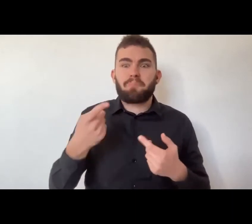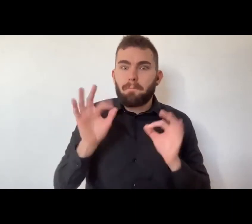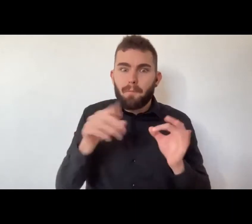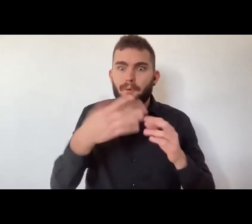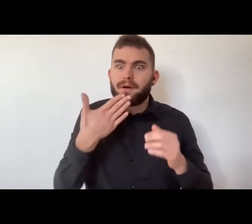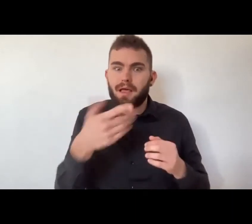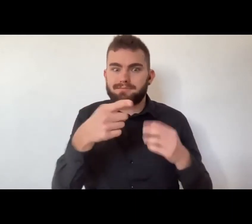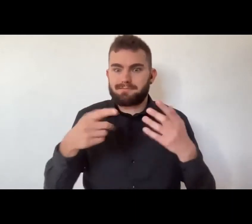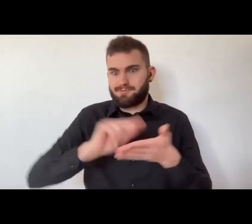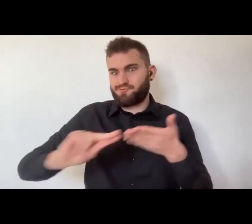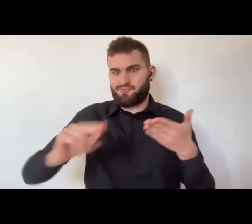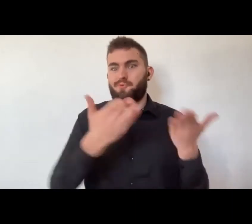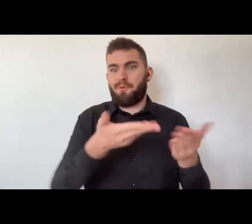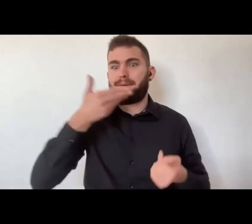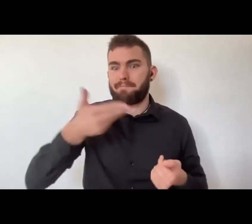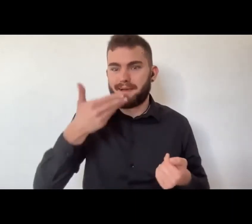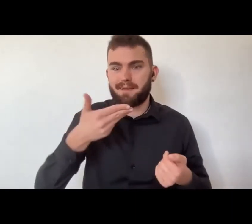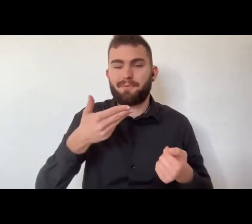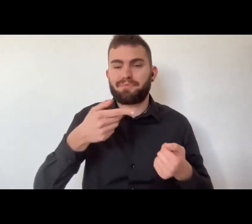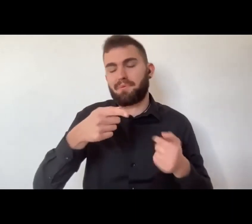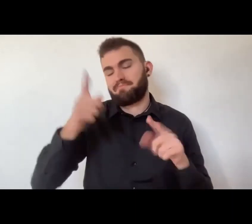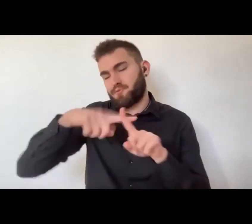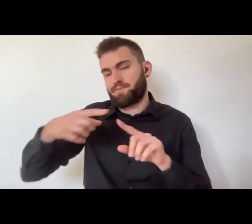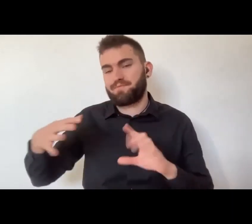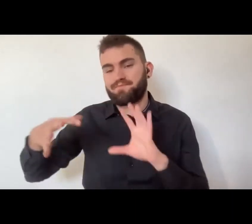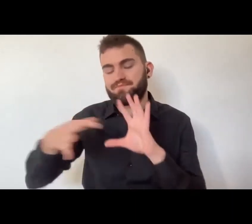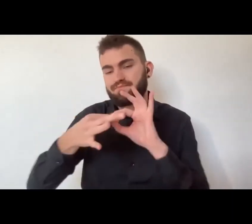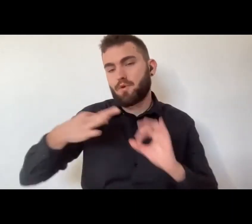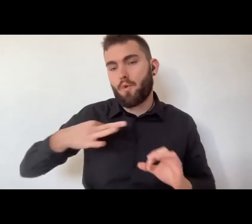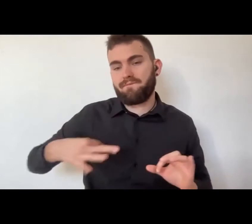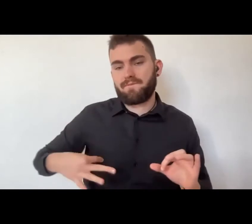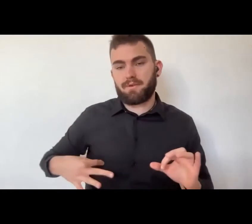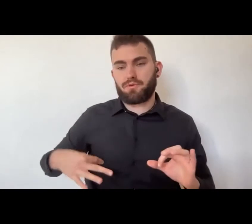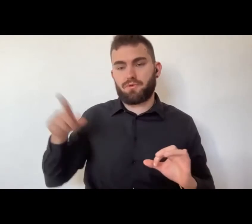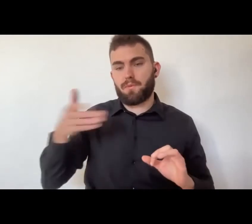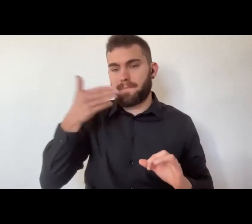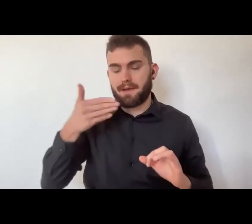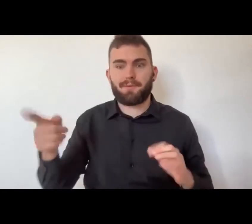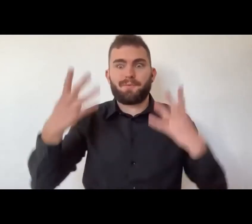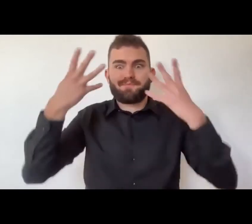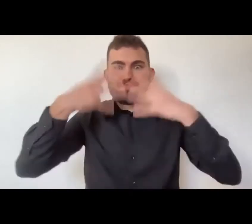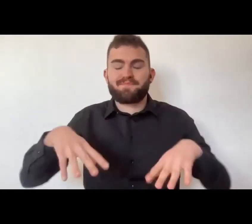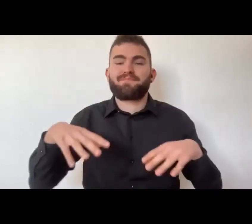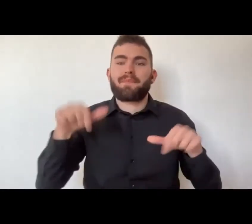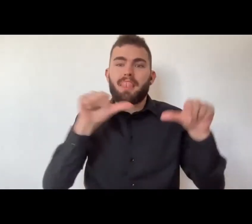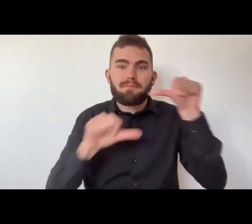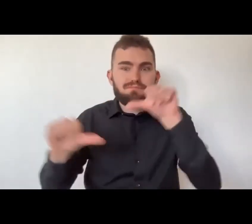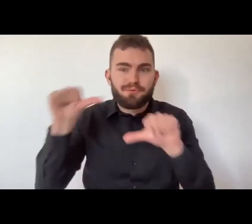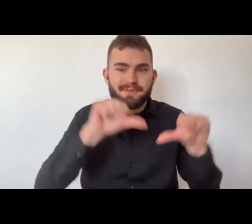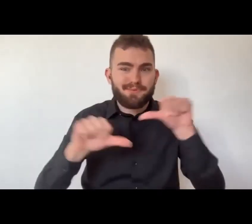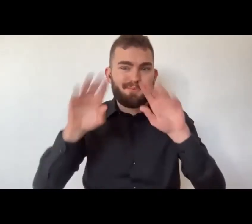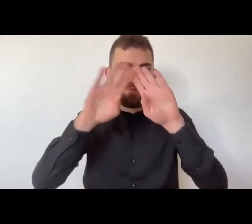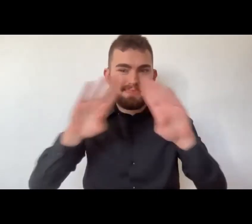vergognavo, avevo difficoltà. E grazie alla scuola, all'Istituto Magarotto, e alla vita in